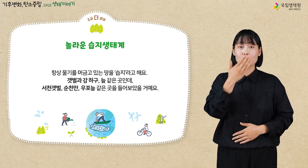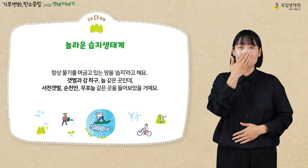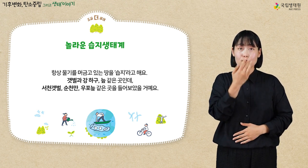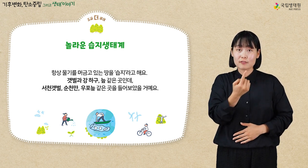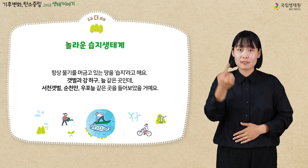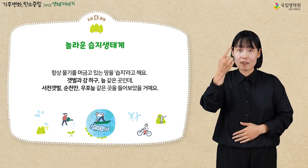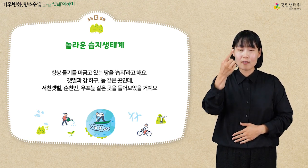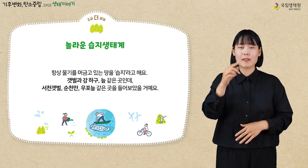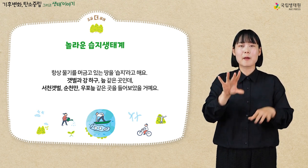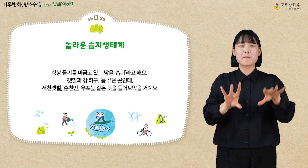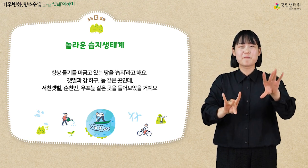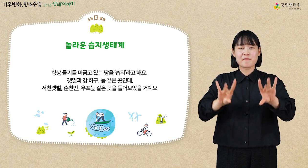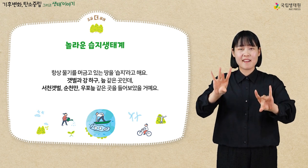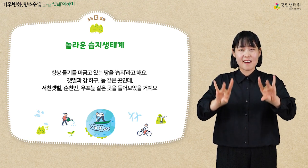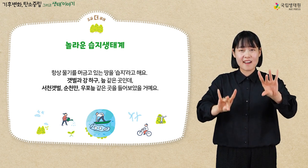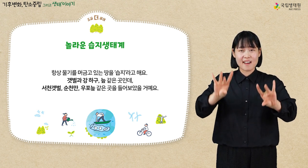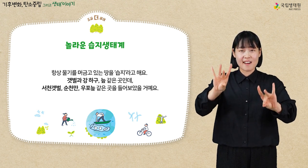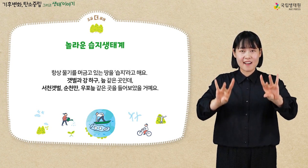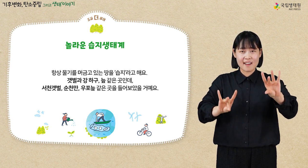순천만